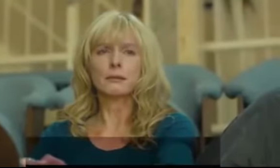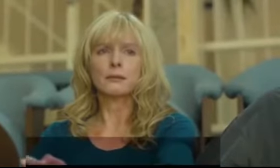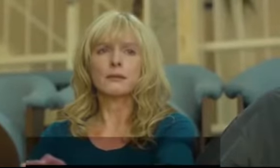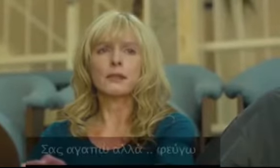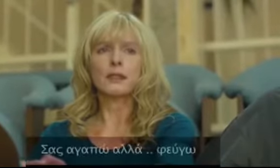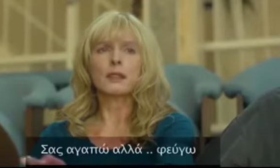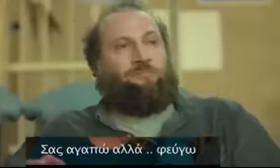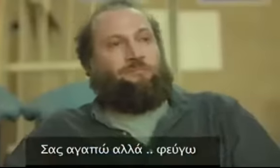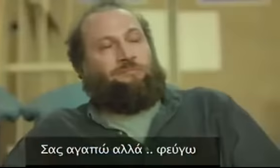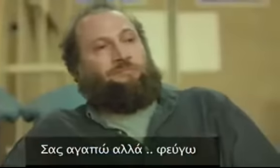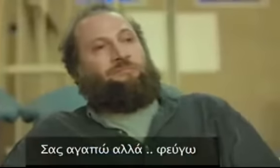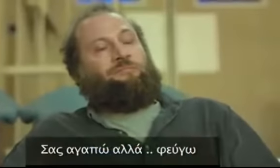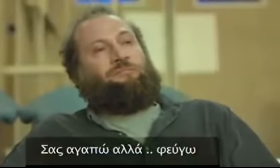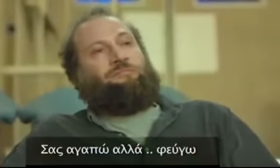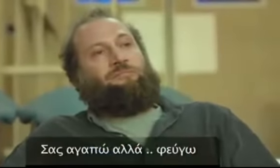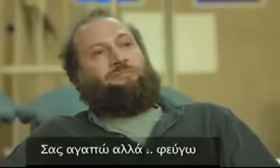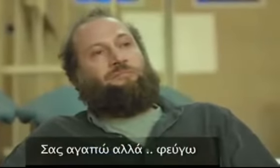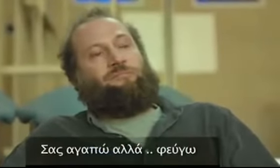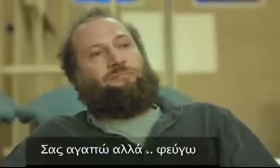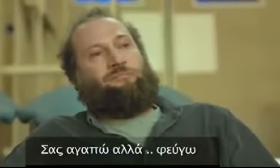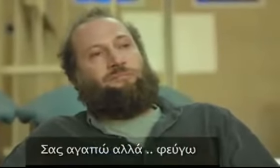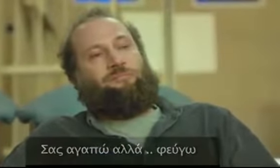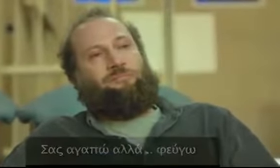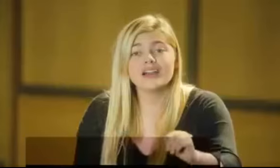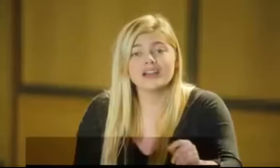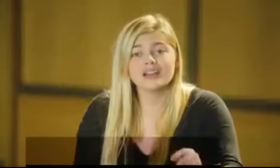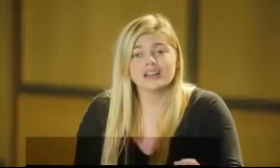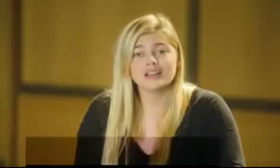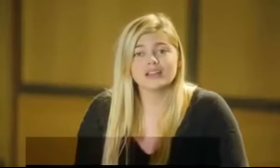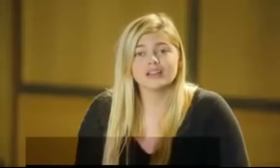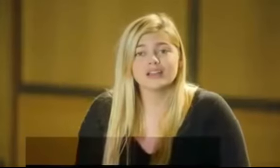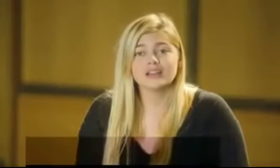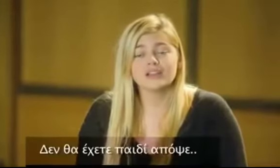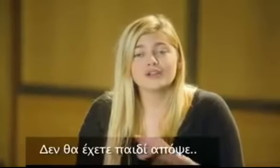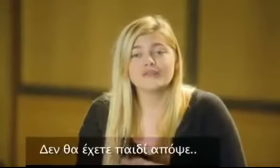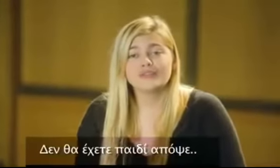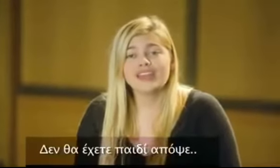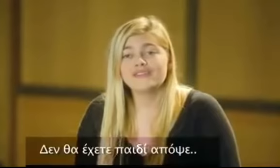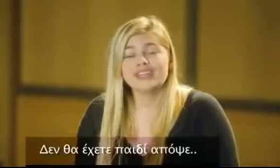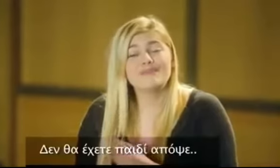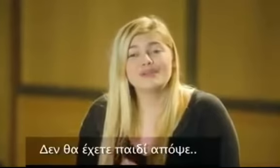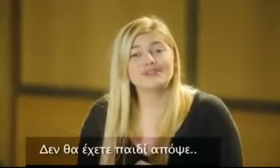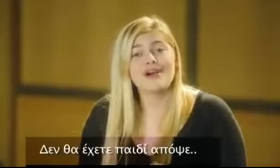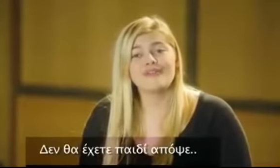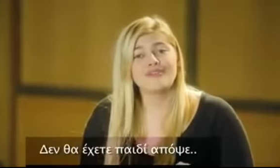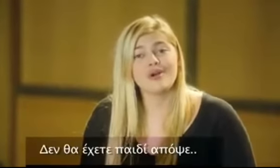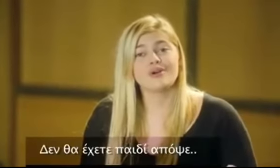Je vous aime Et je pars Vous n'avez plus d'enfants